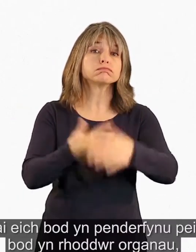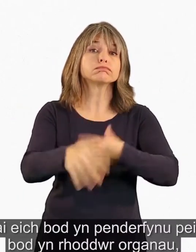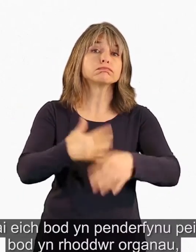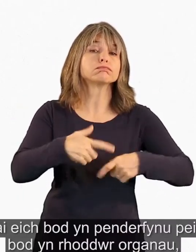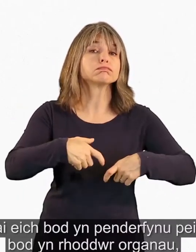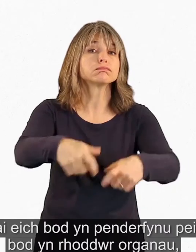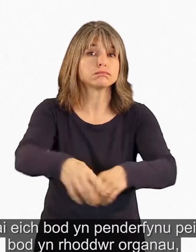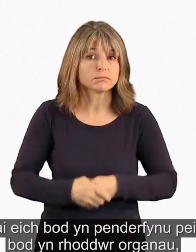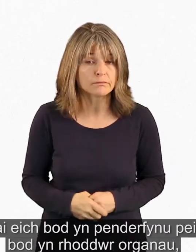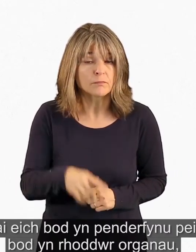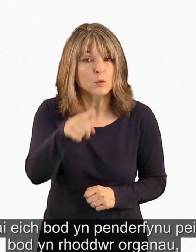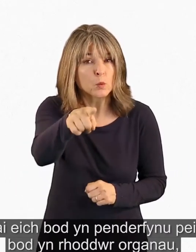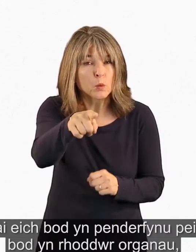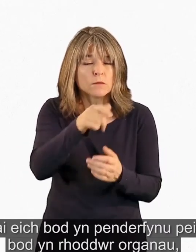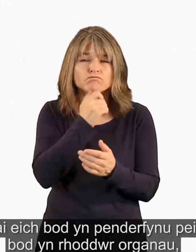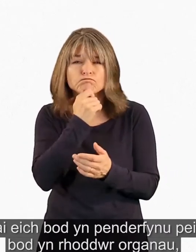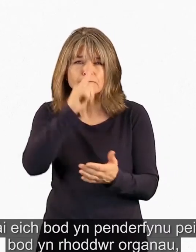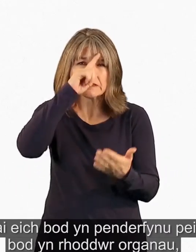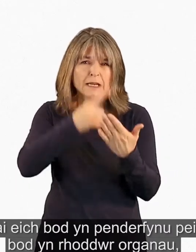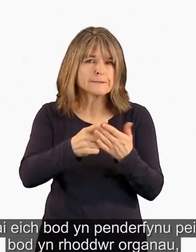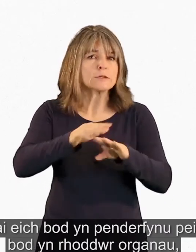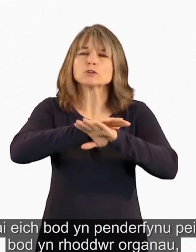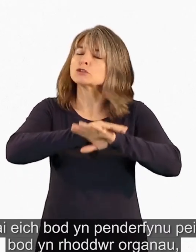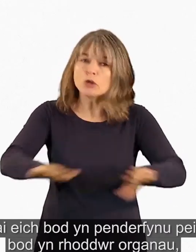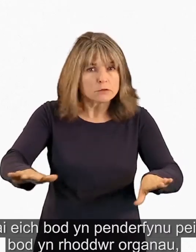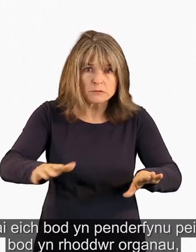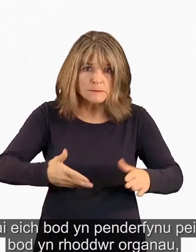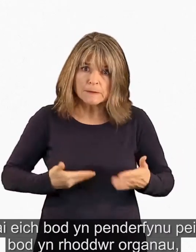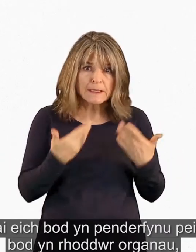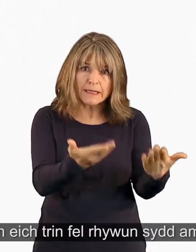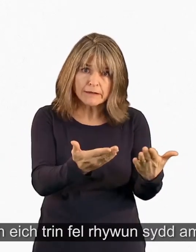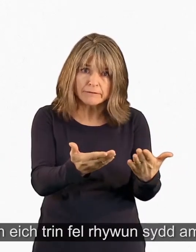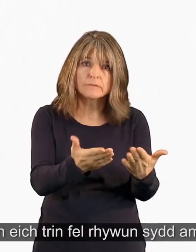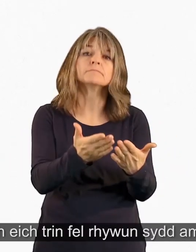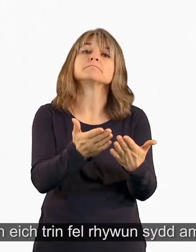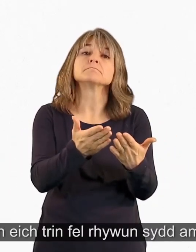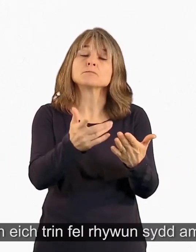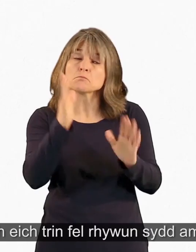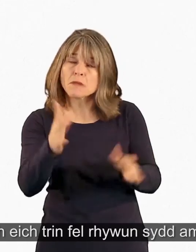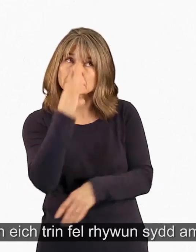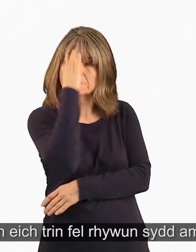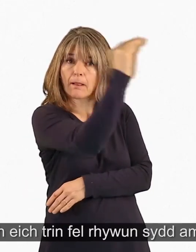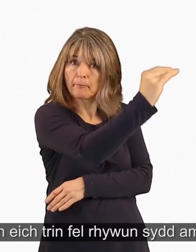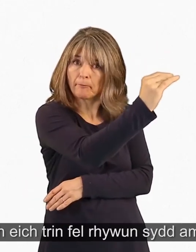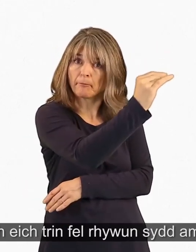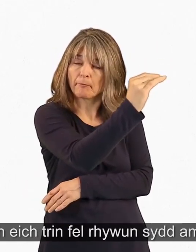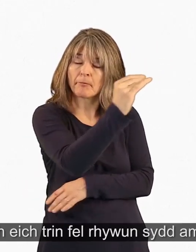On i bai eich bod yn penderfynu peidio a bod yn rhoddwyr organau, yna cywch eich trin fel rhywun sydd am wneud.